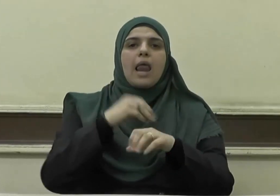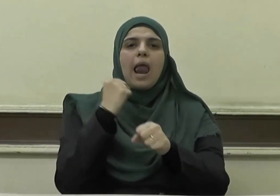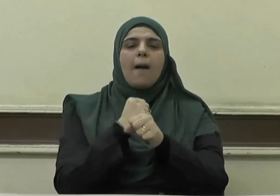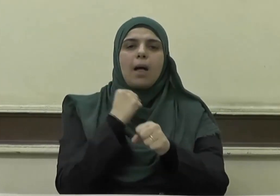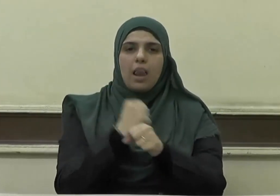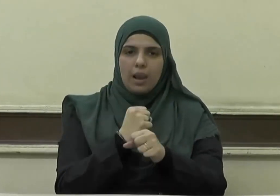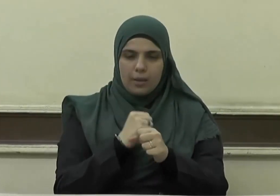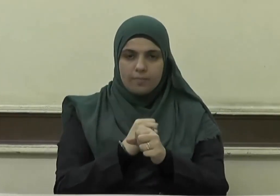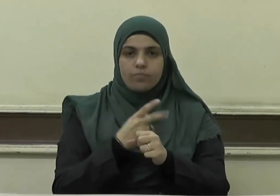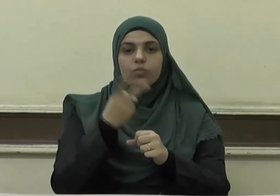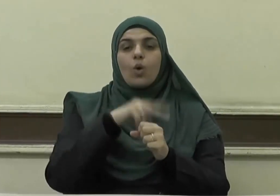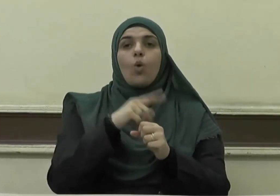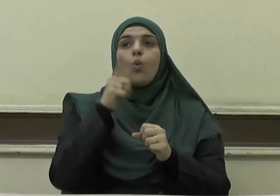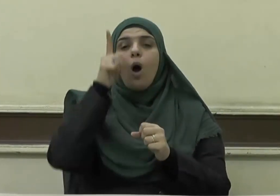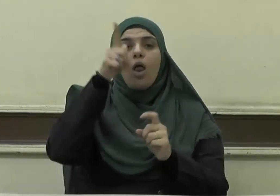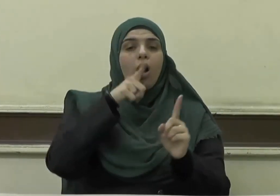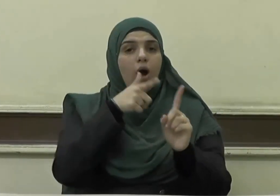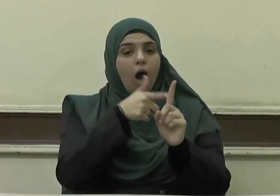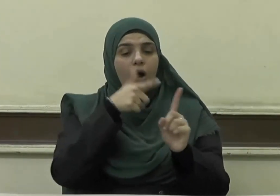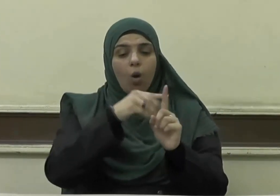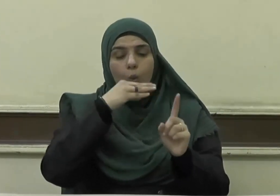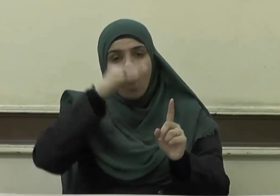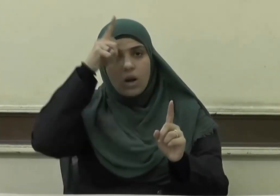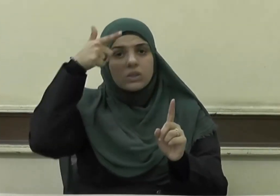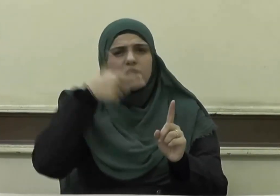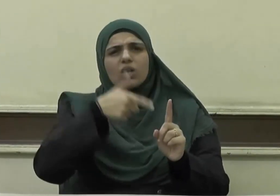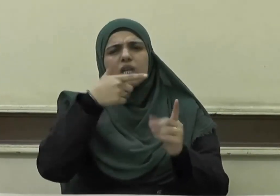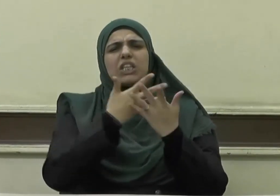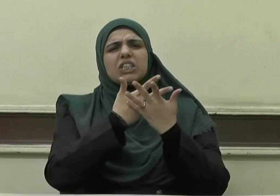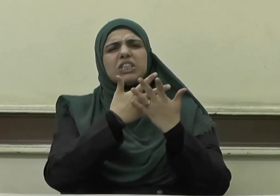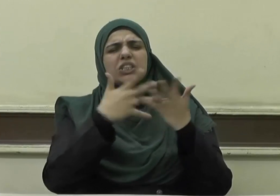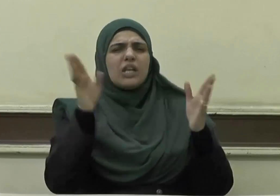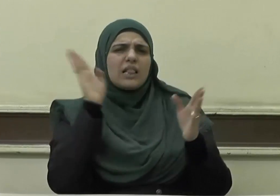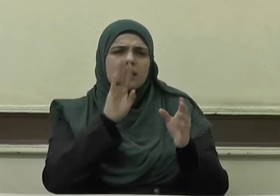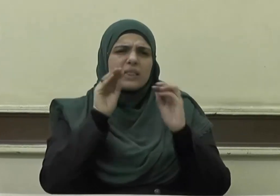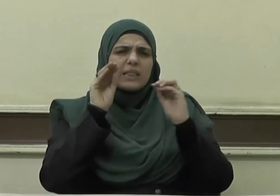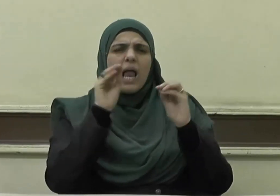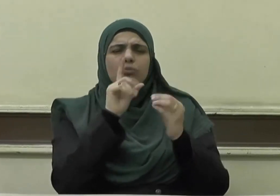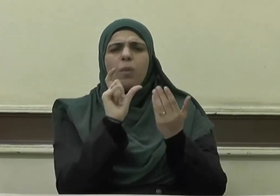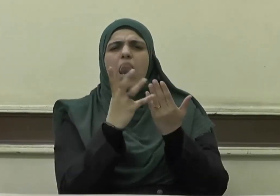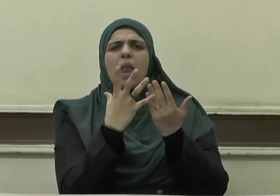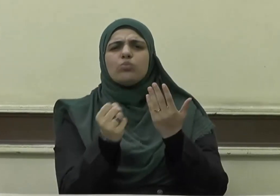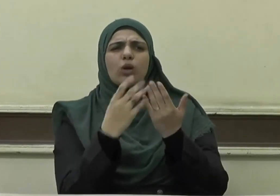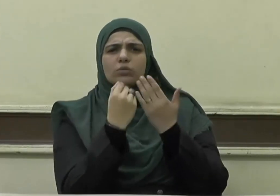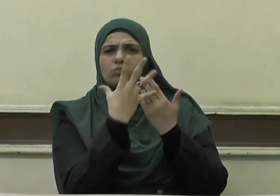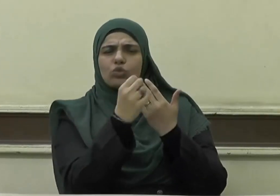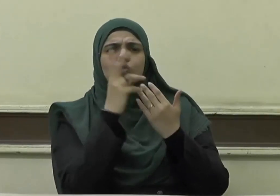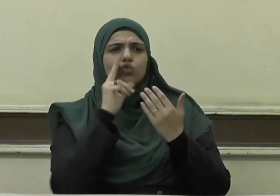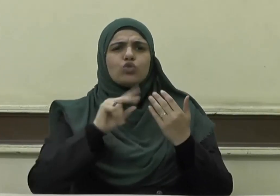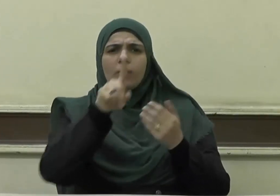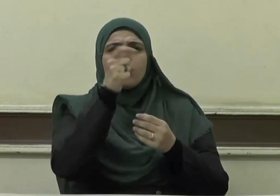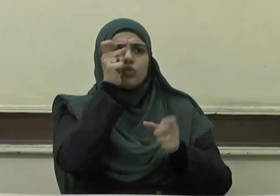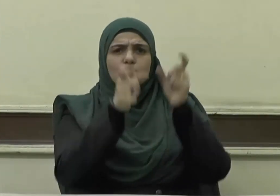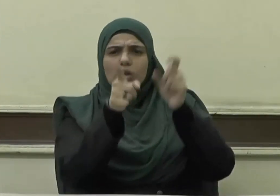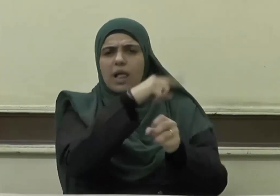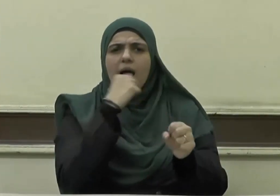وذكر الله عز وجل لنا نماذج لمن كانوا يقومون بالأعمال